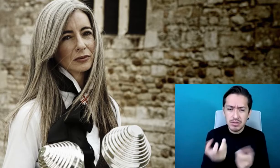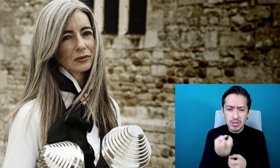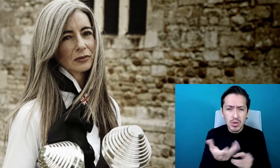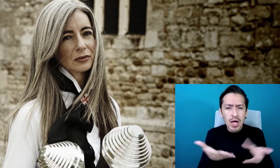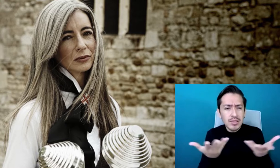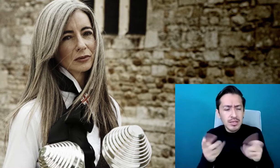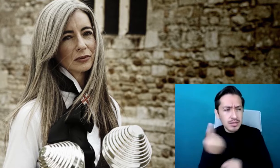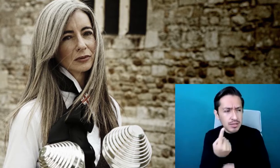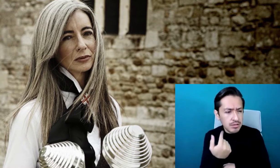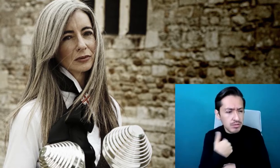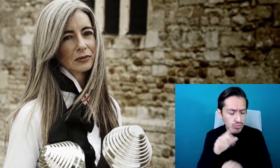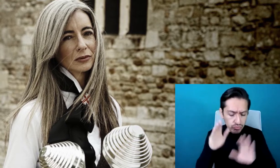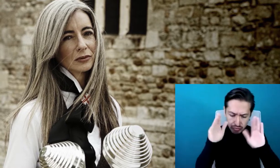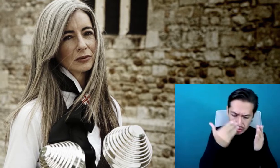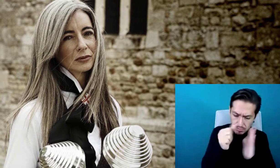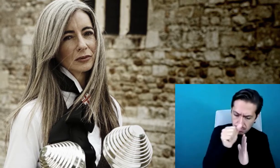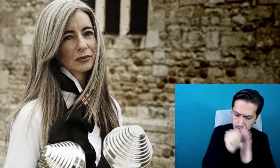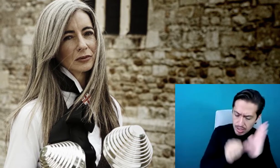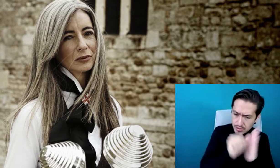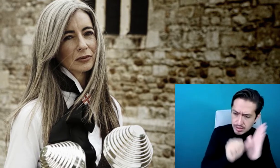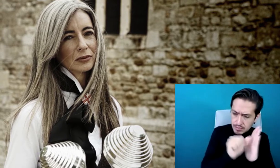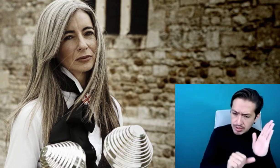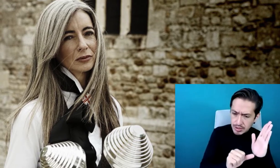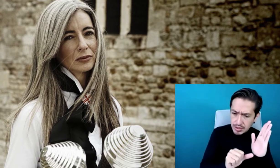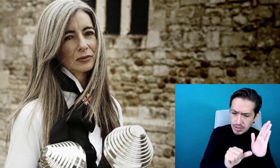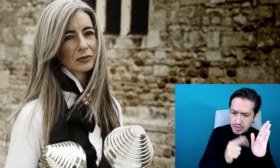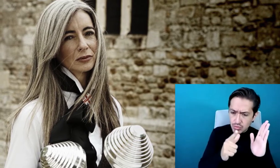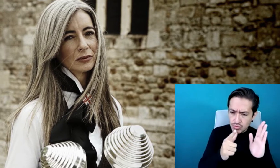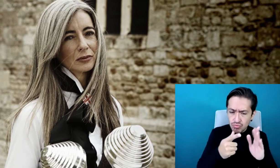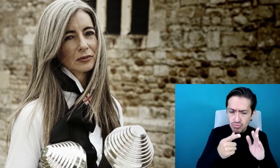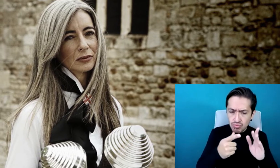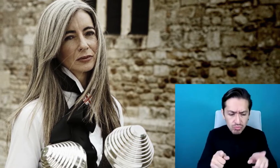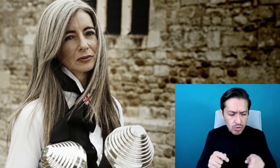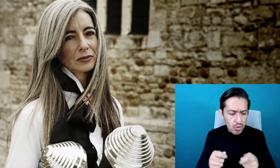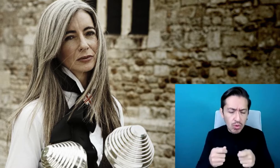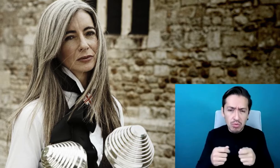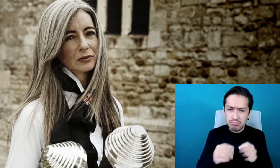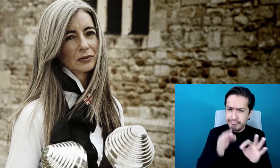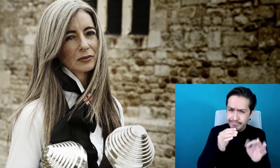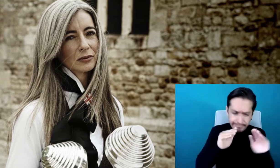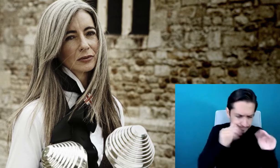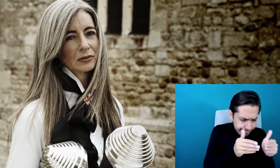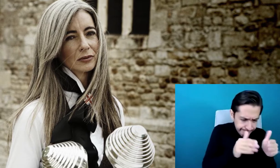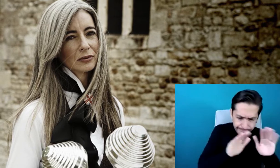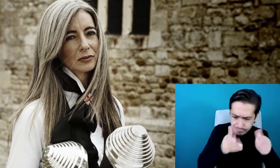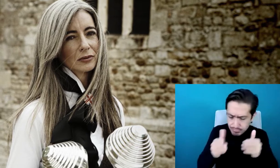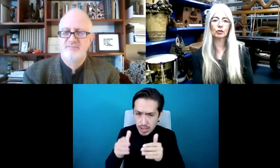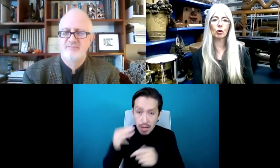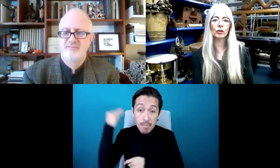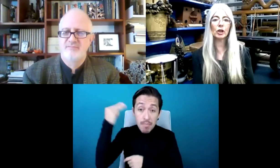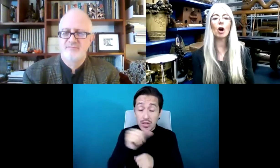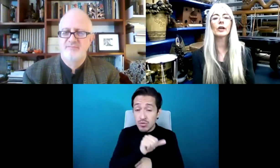concentrarme cada mes en un instrumento específico. Entonces de marzo a